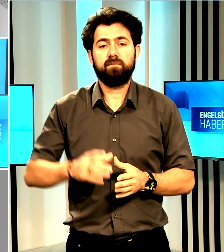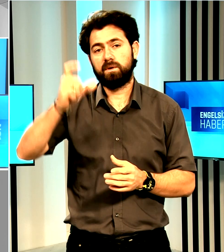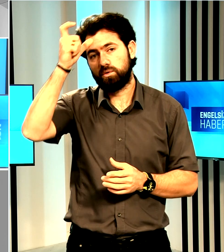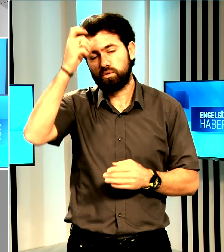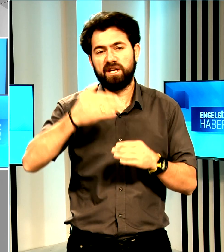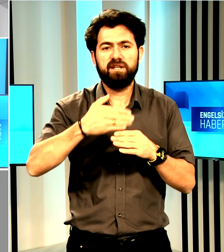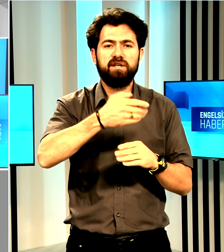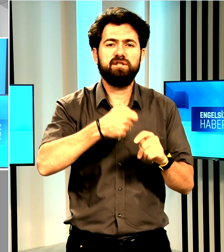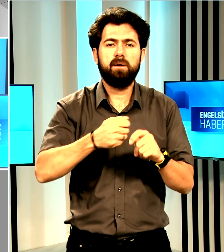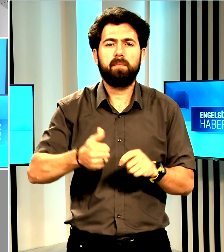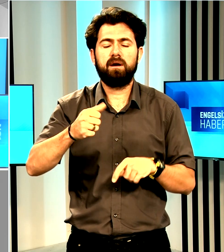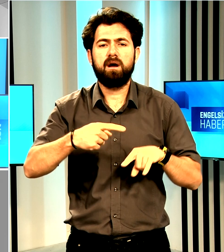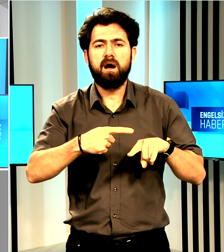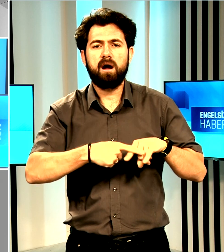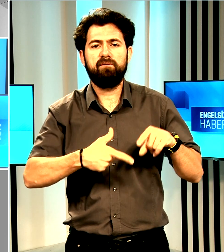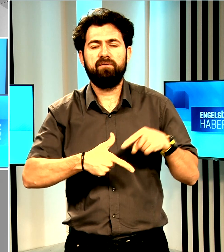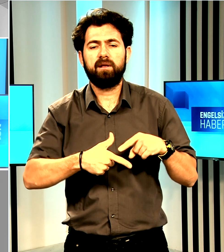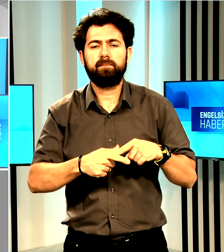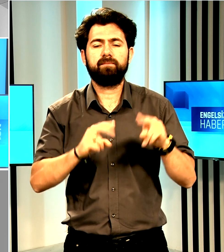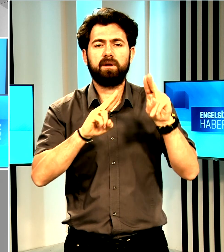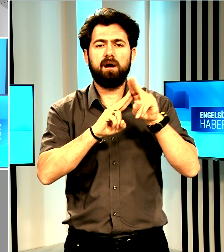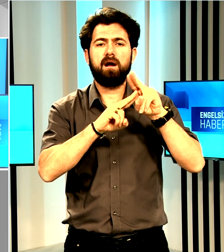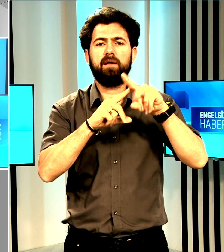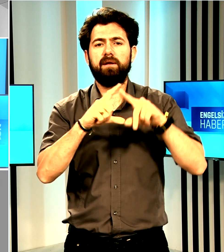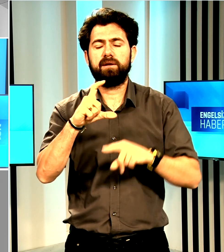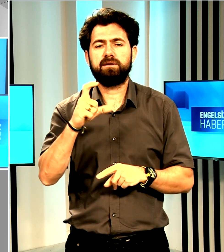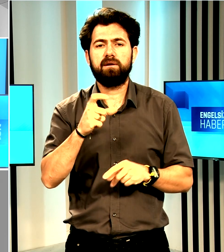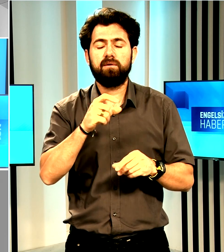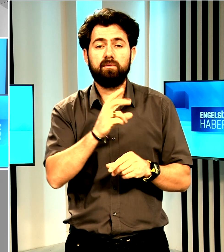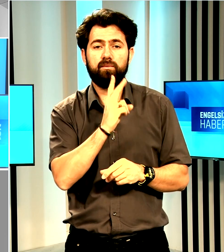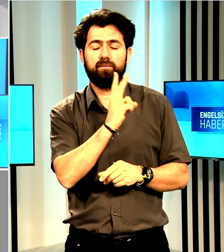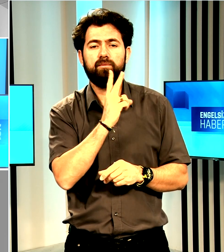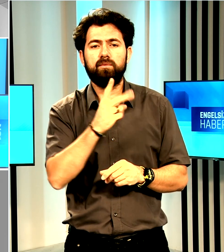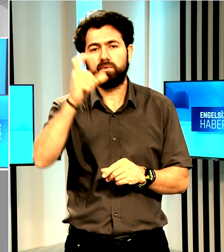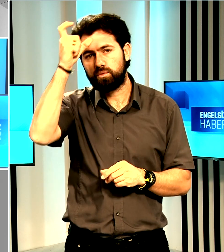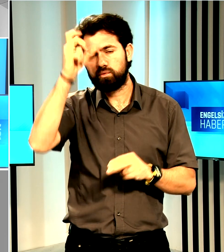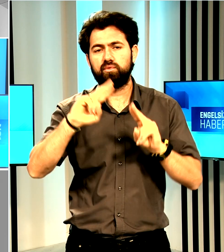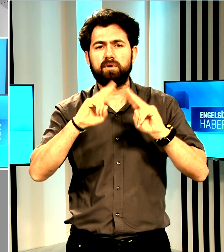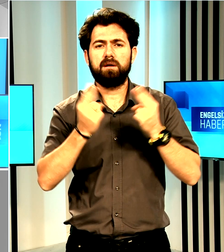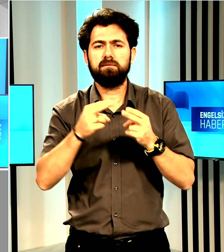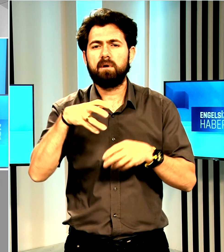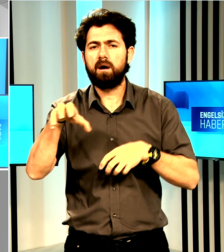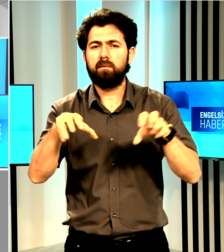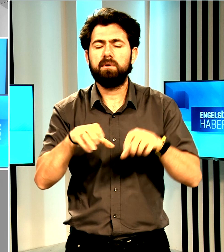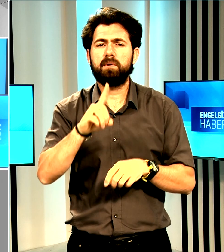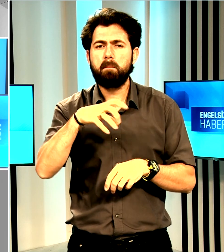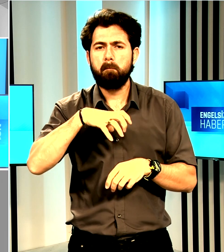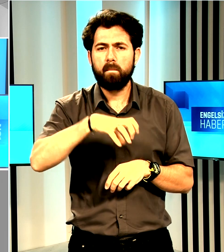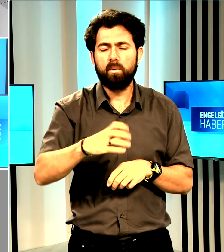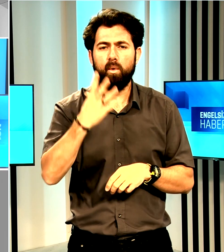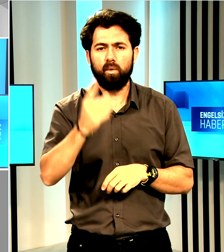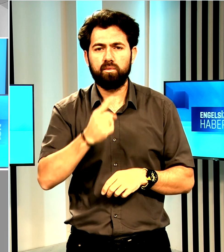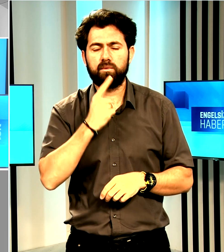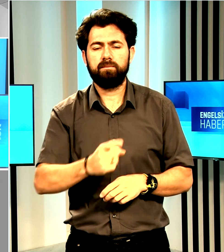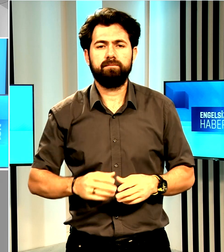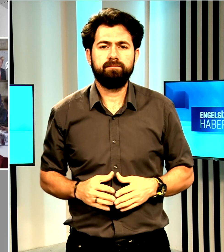Türkiye Dışişleri Bakanı Hakan Fidan, Kuzey Kıbrıs Türk Cumhuriyeti'nin Türk dünyasının ayrılmaz bir parçası